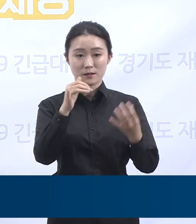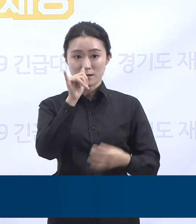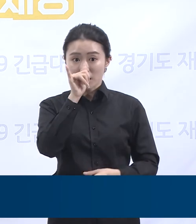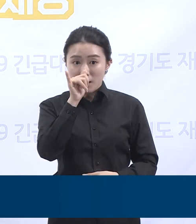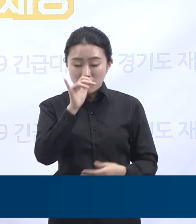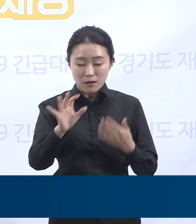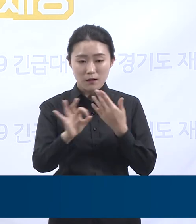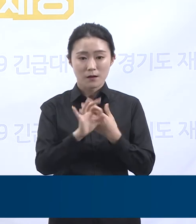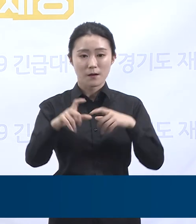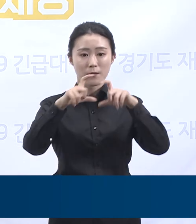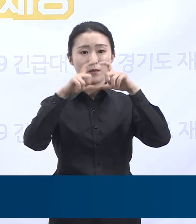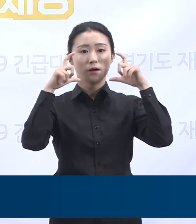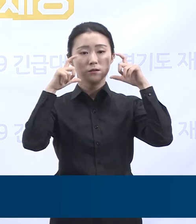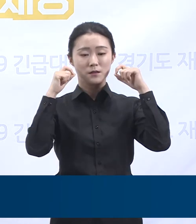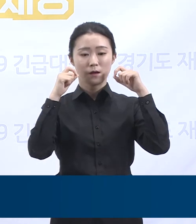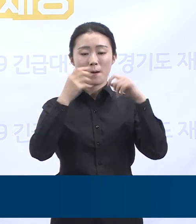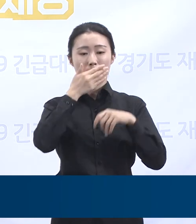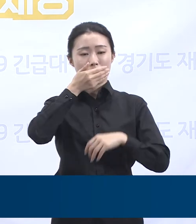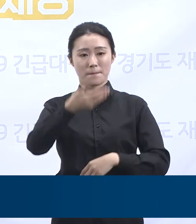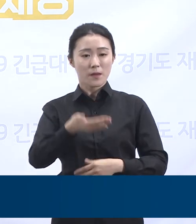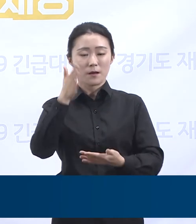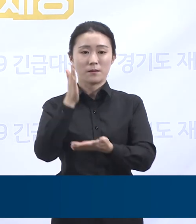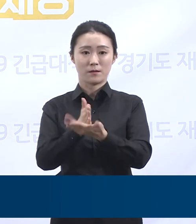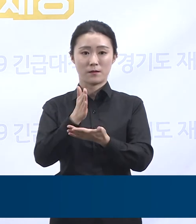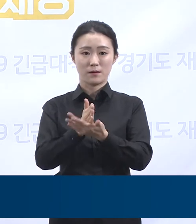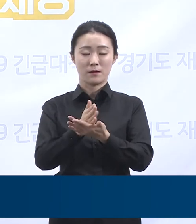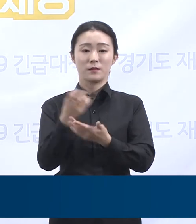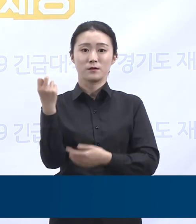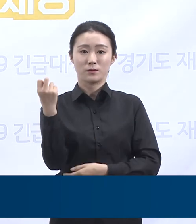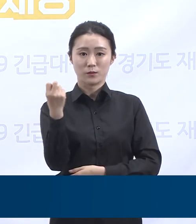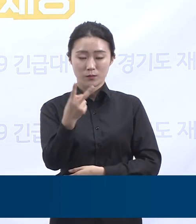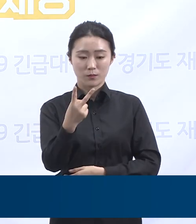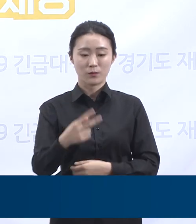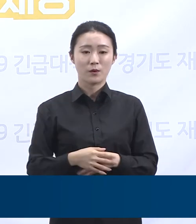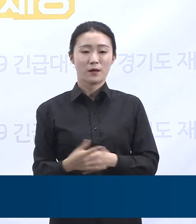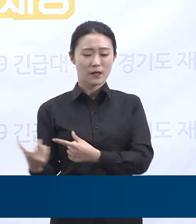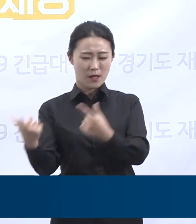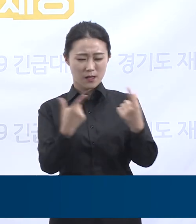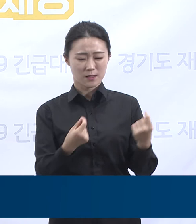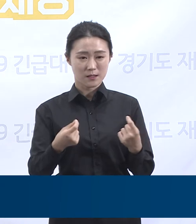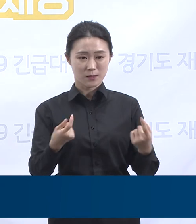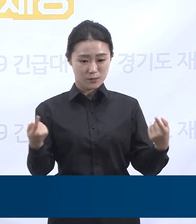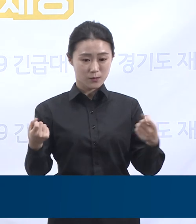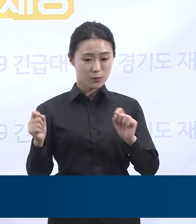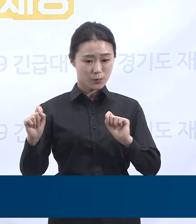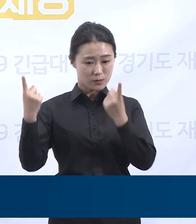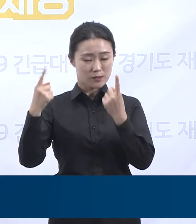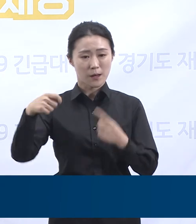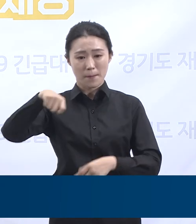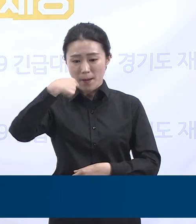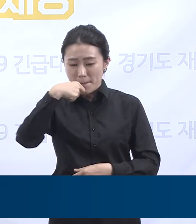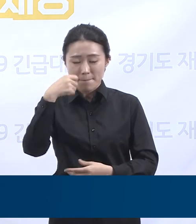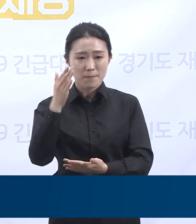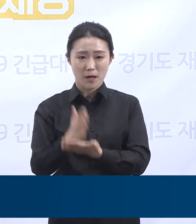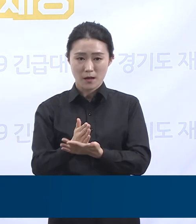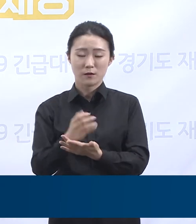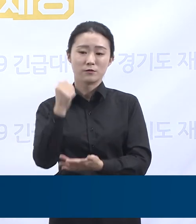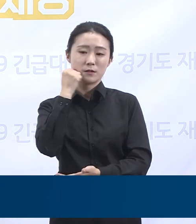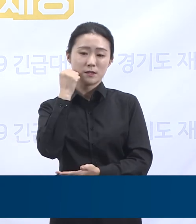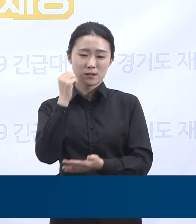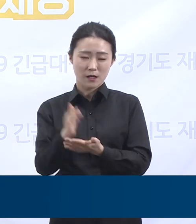종교시설 내에서 공동식사, 간식 제공 등을 삼가고 종교행사 전후 소모임을 자제해 주십시오.